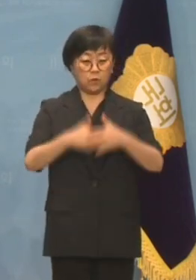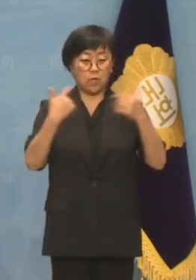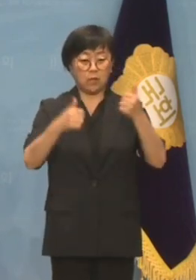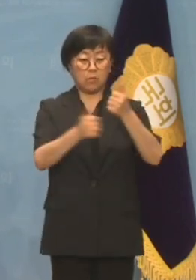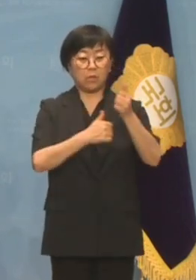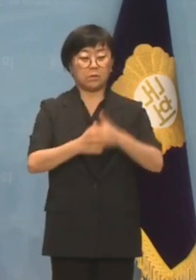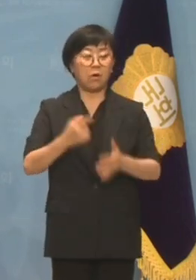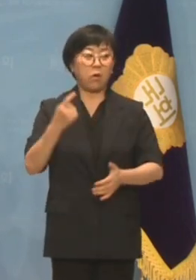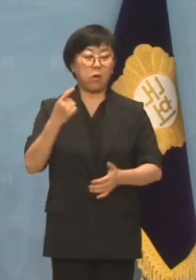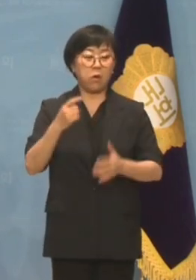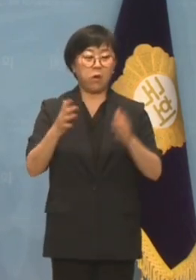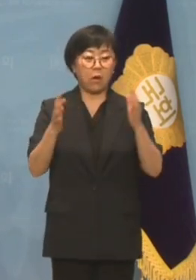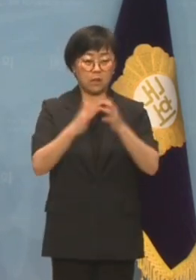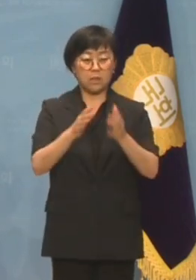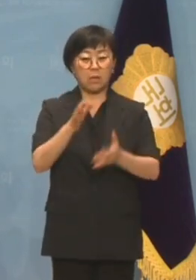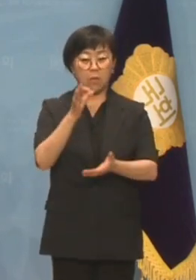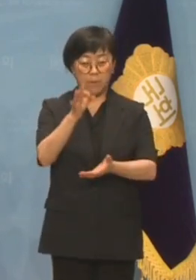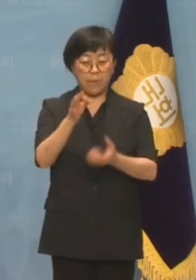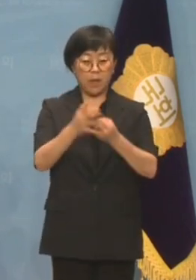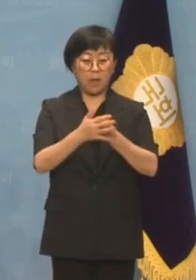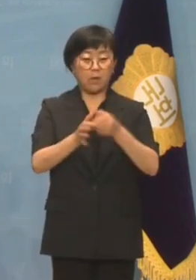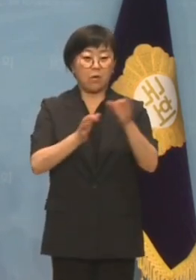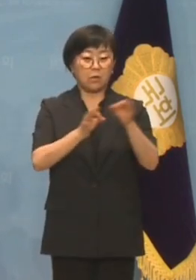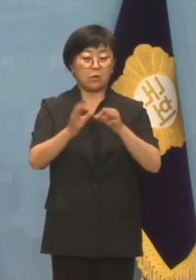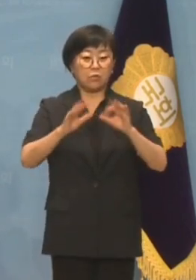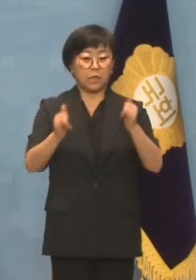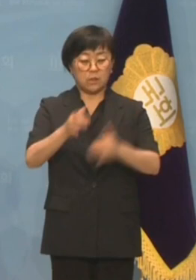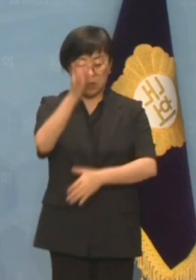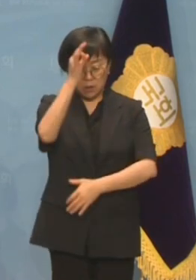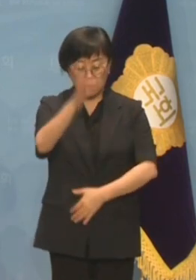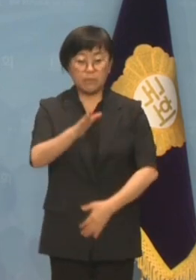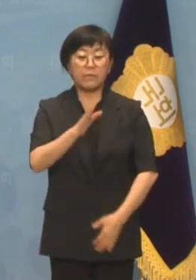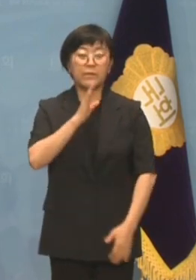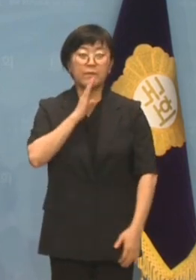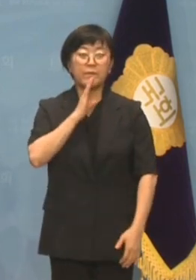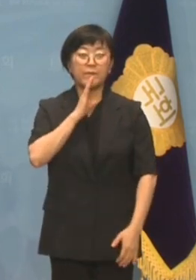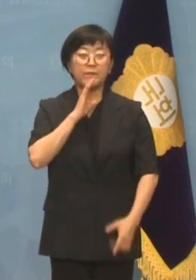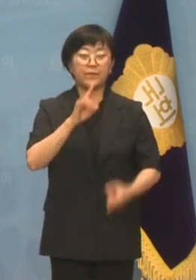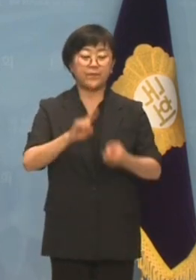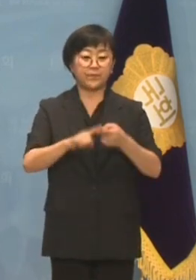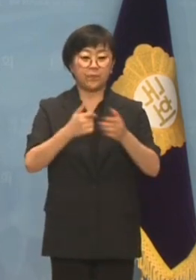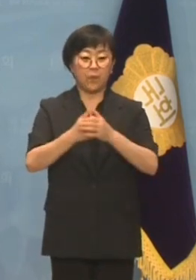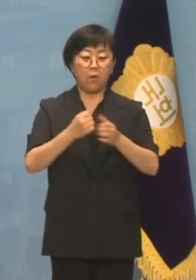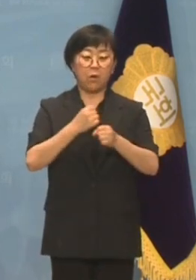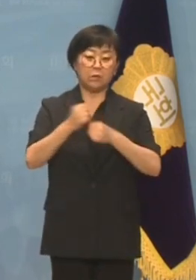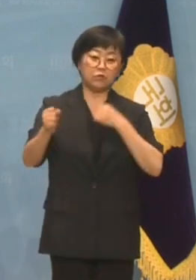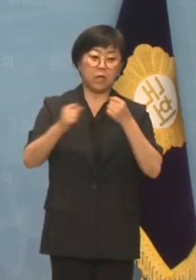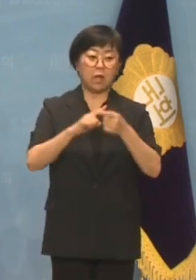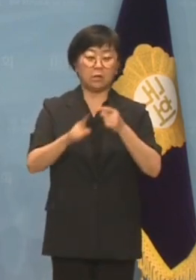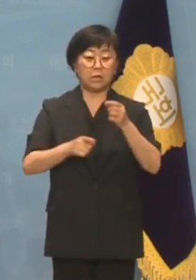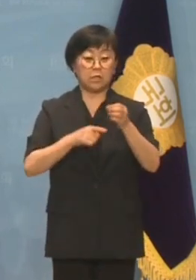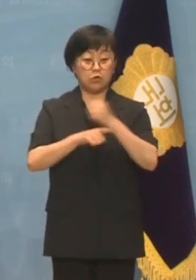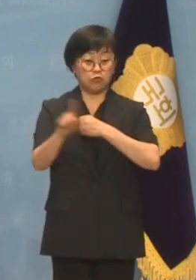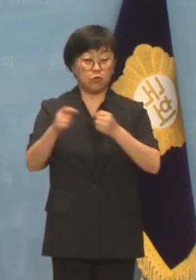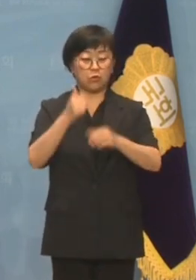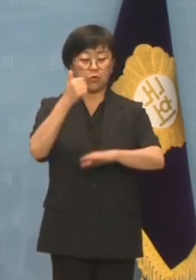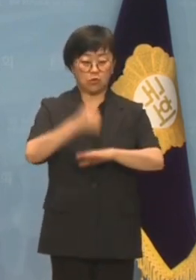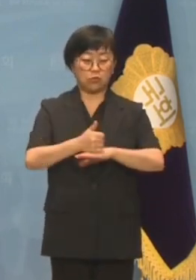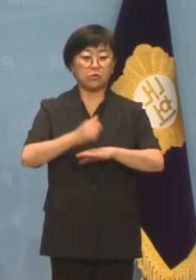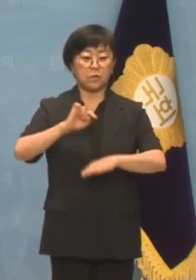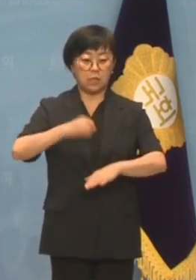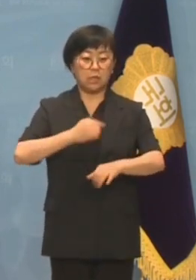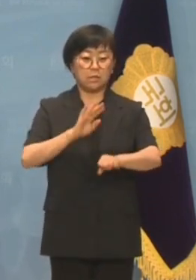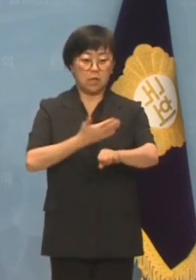중 가상화폐 거래에 대해서는 국민께 사과한다면서도 정작 허황된 주장을 하는 이유는 결국